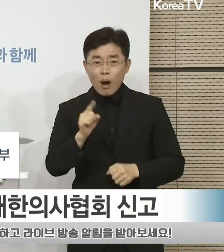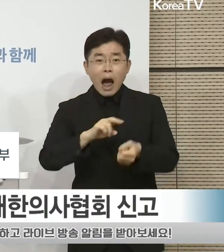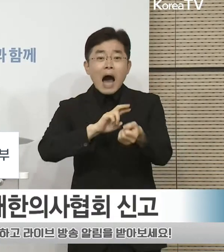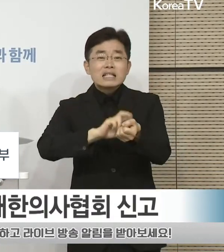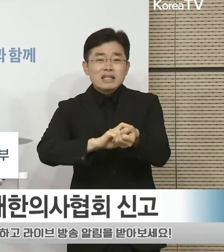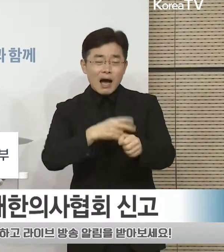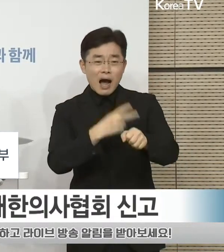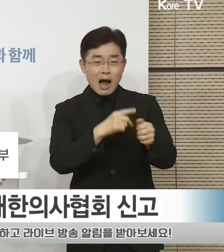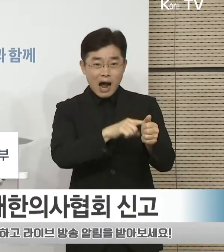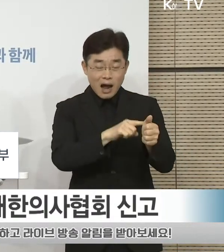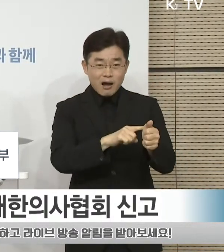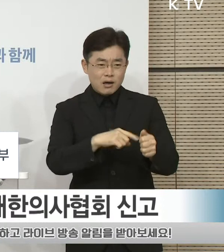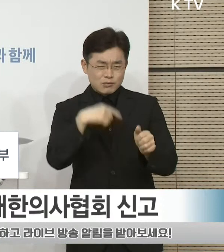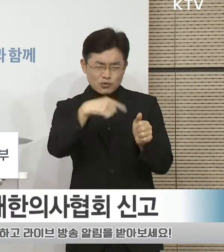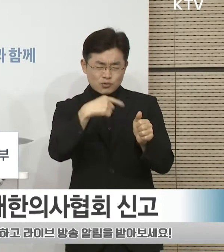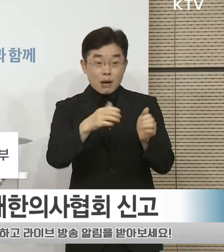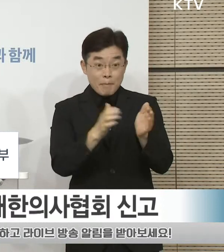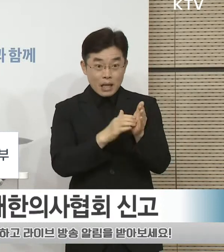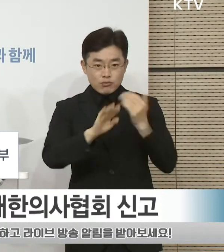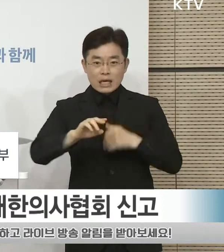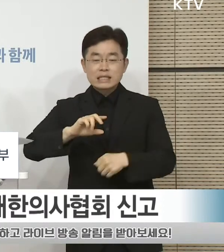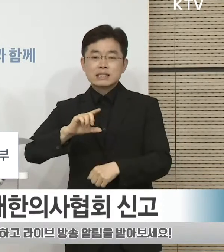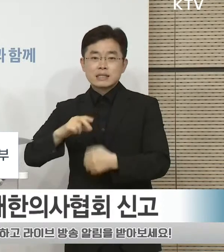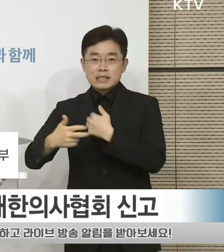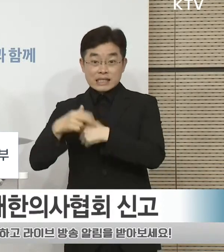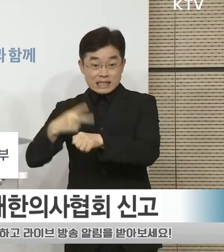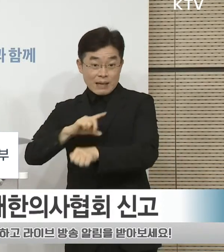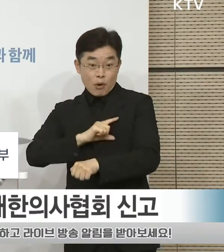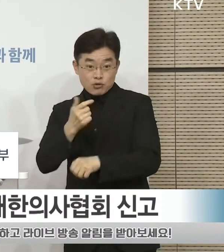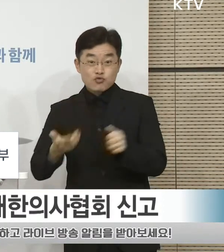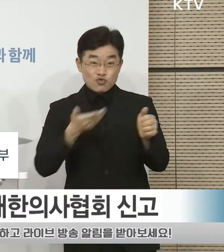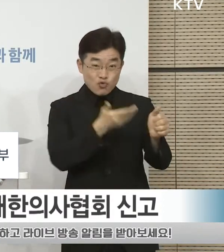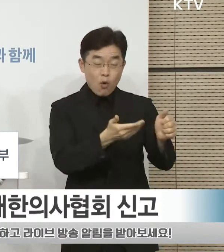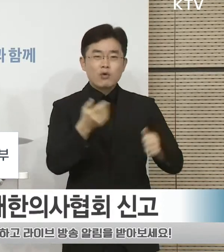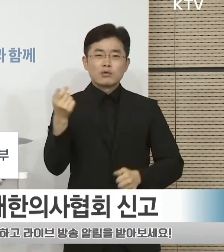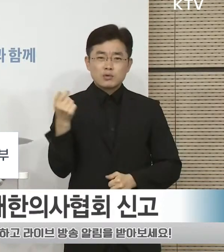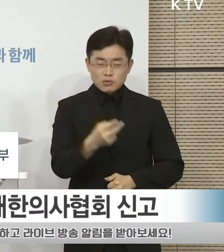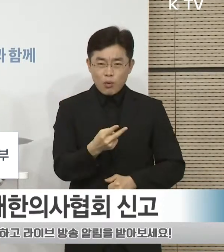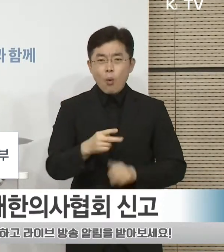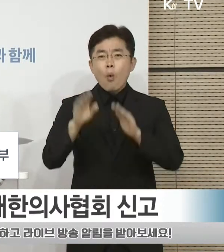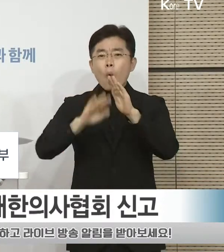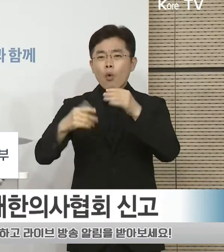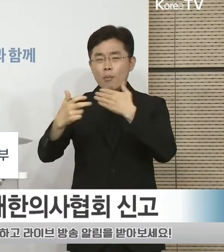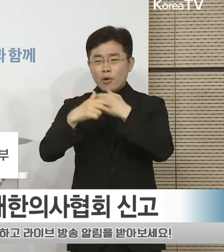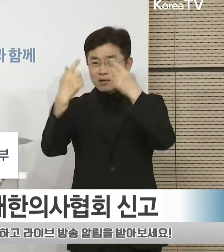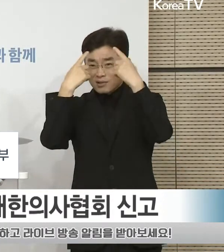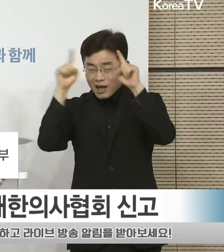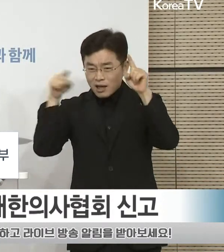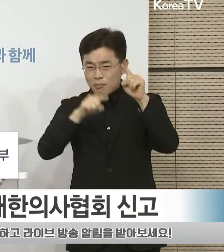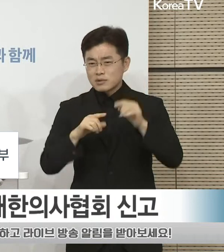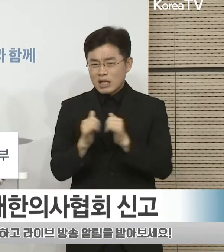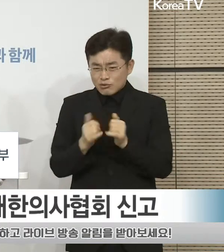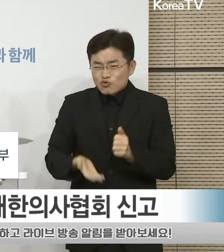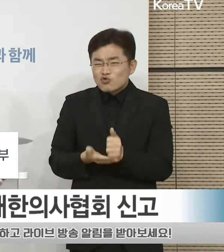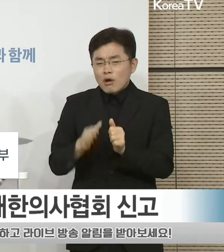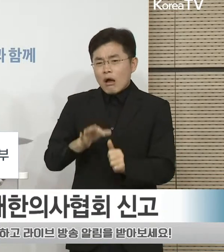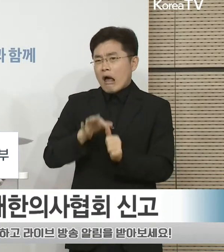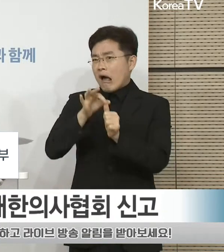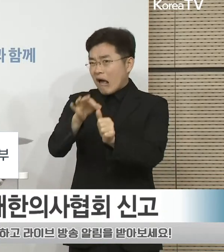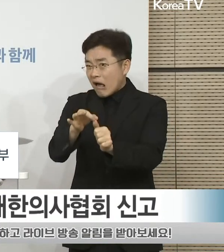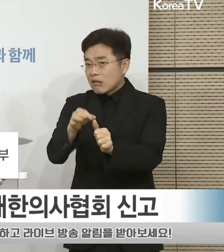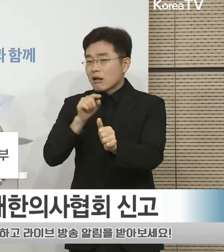의사 면허를 교부한다거나 공공의대에 시민단체가 추천한 학생이 입학한다는 내용은 명백한